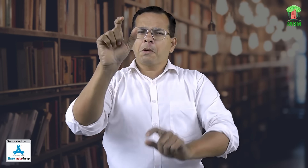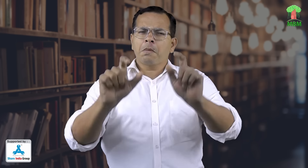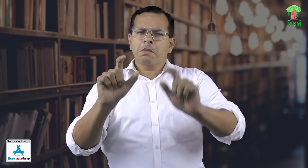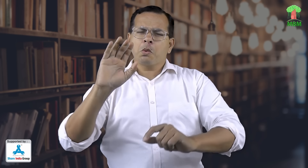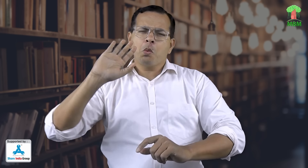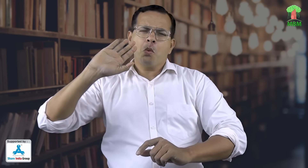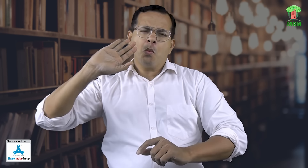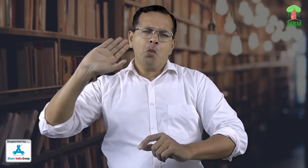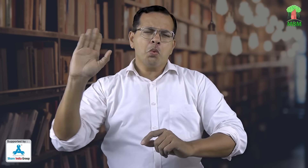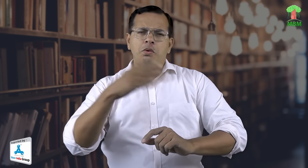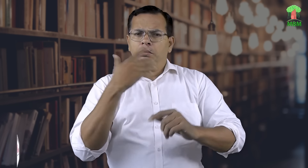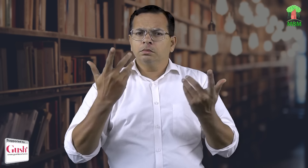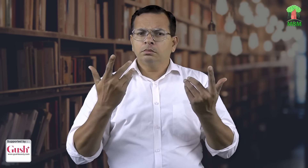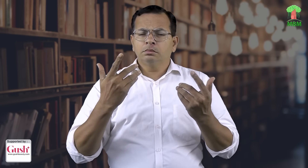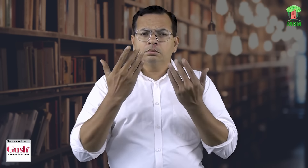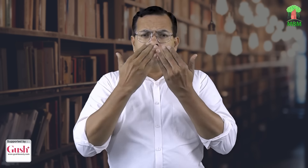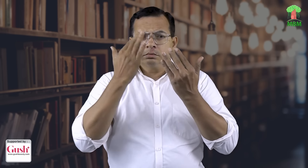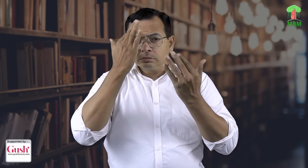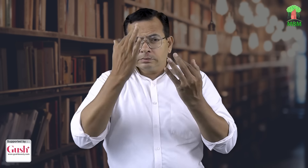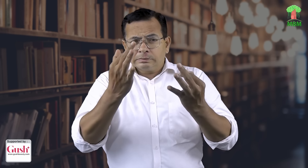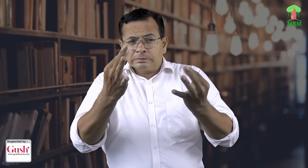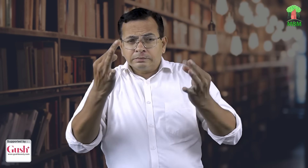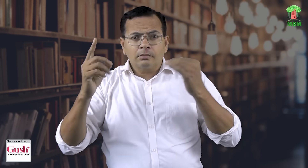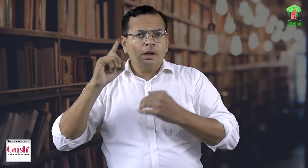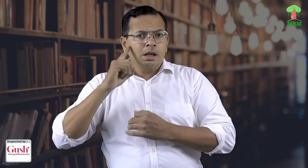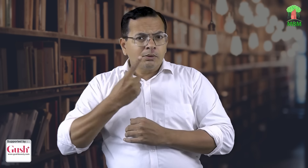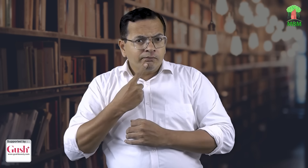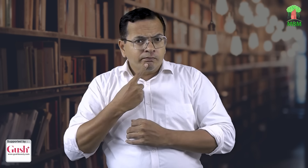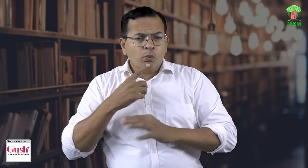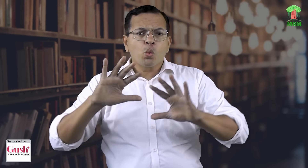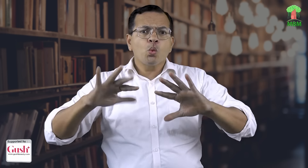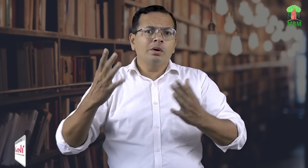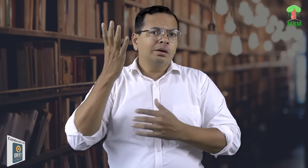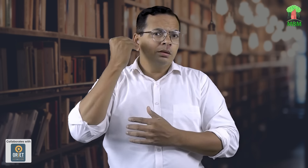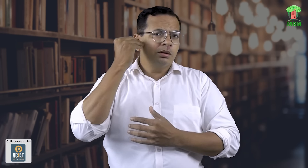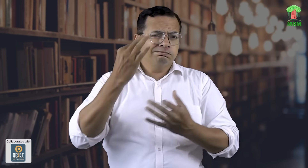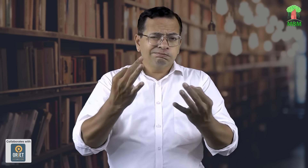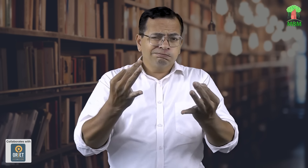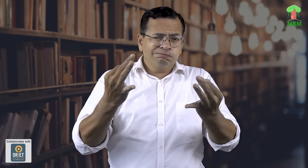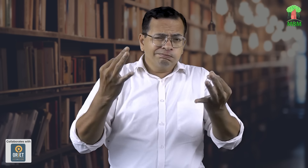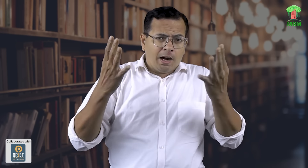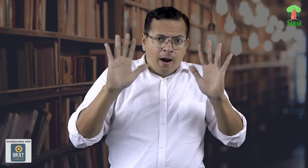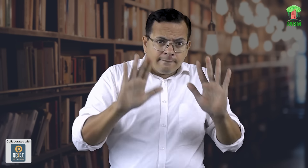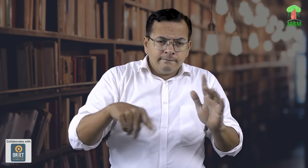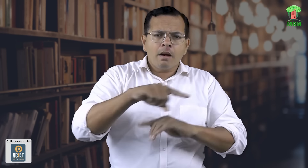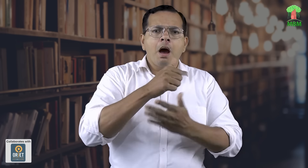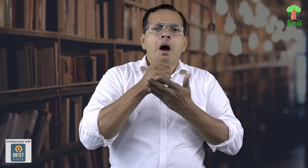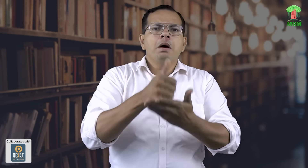कई लोग हैं, जो कि बधिर हों, या सुनने वाले हों, या कोई